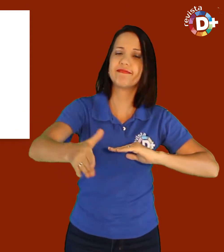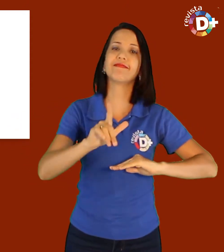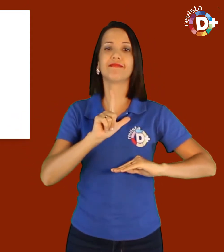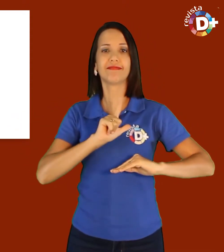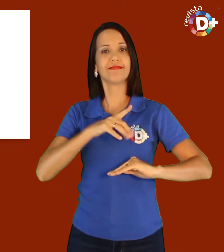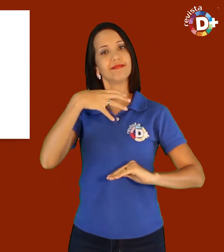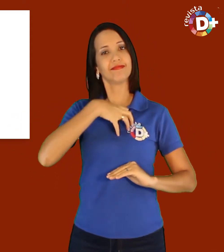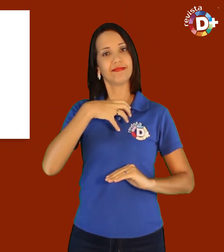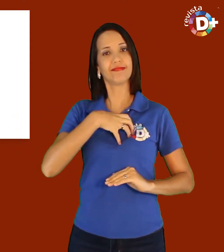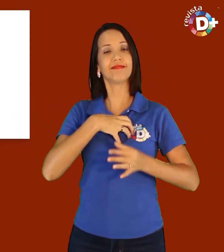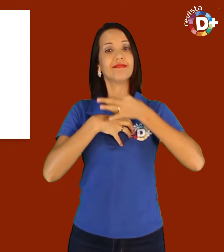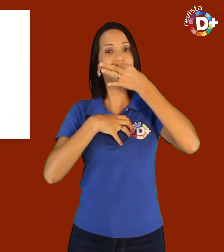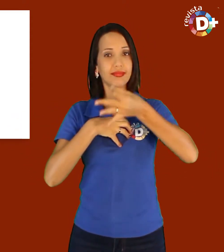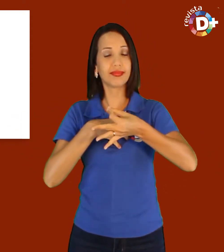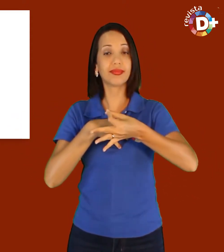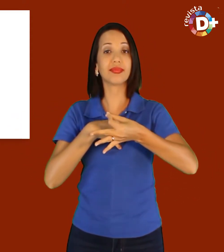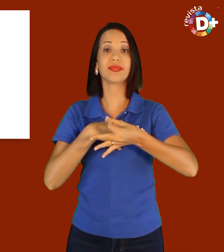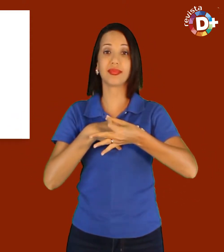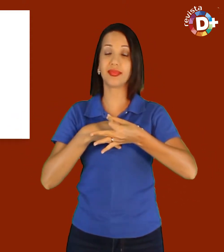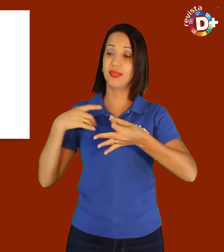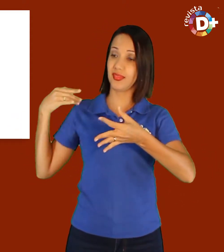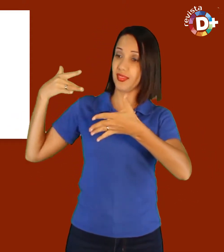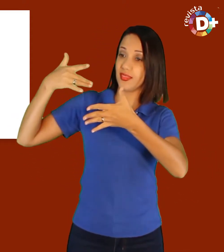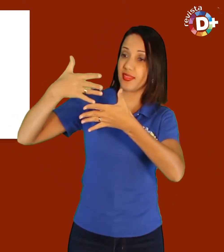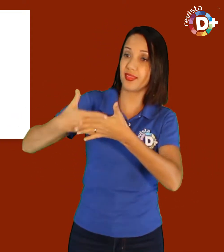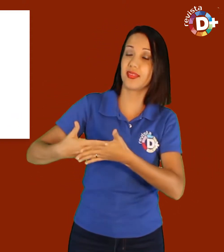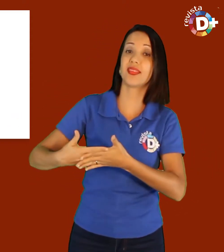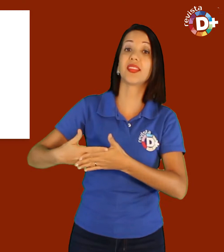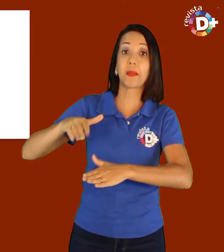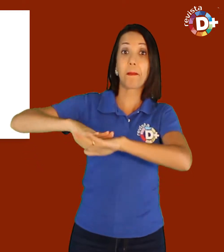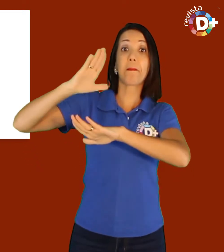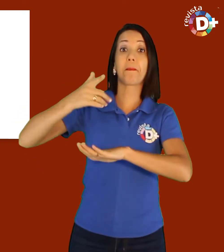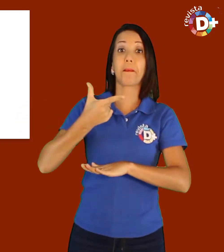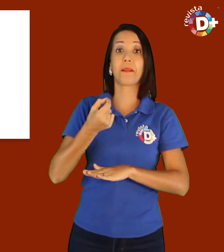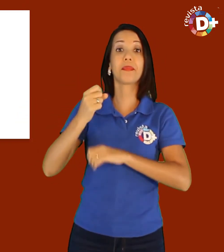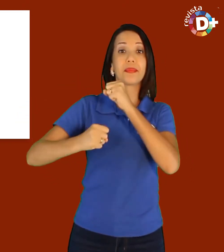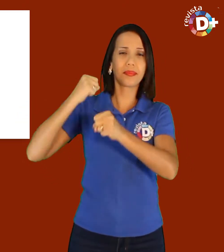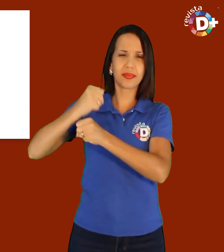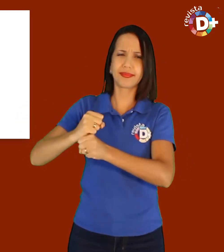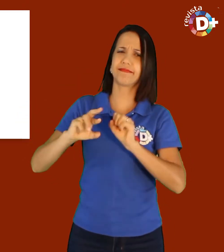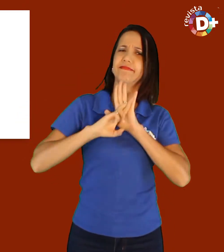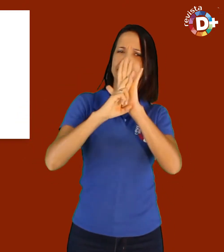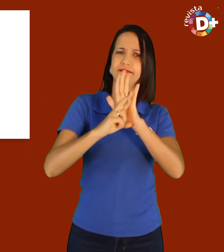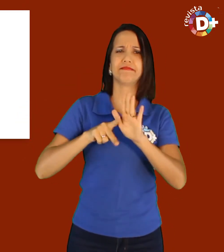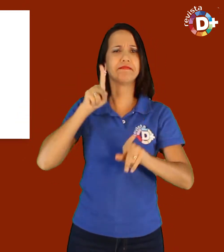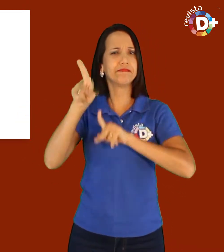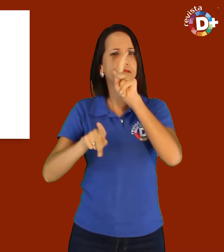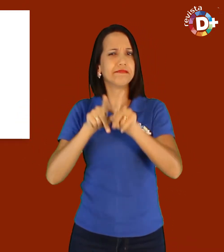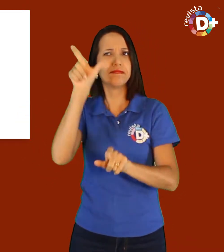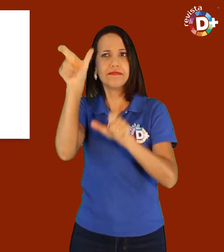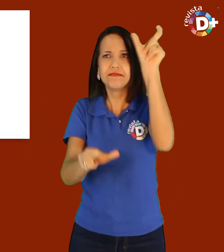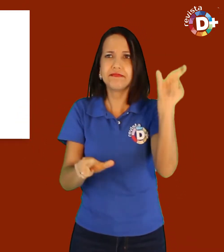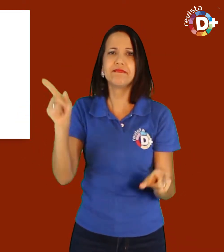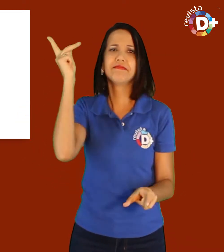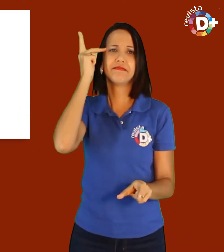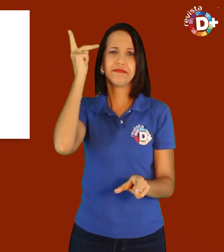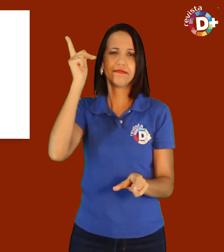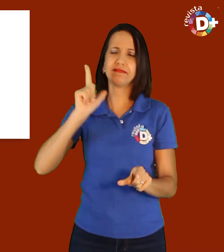seus feitos, realizações e posições. Ao longo dos mais de 20 anos representando o povo paulista,